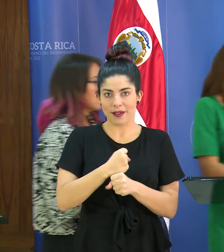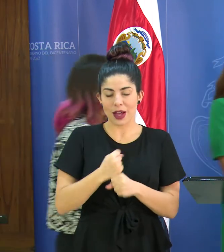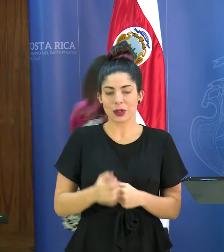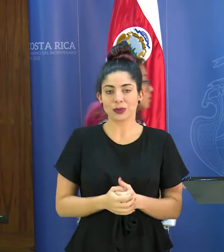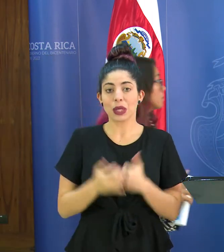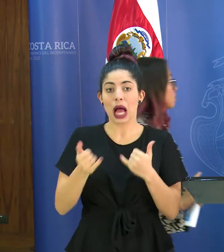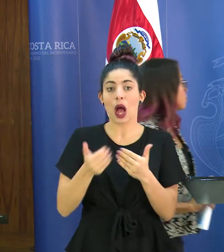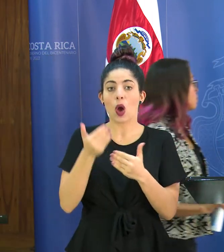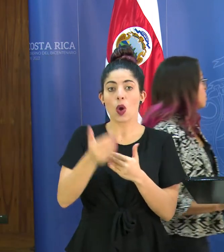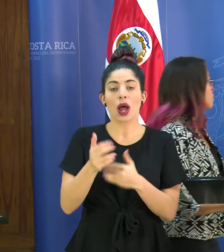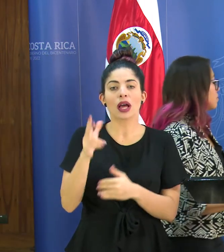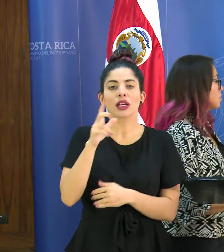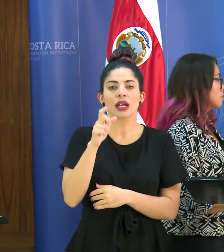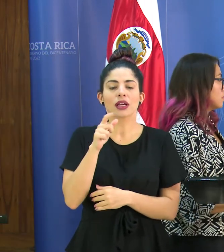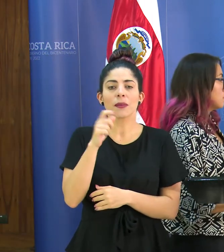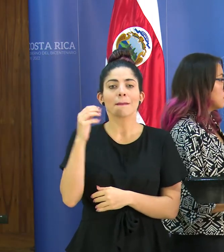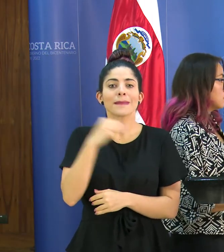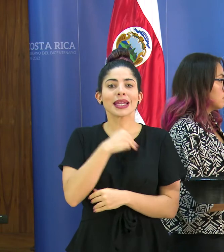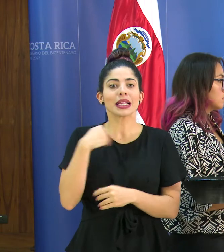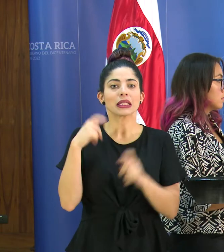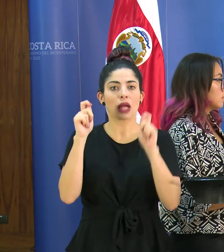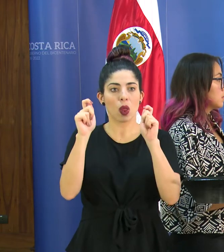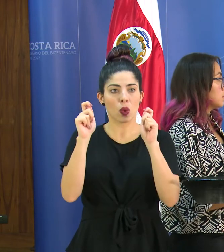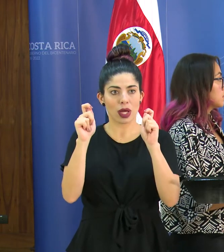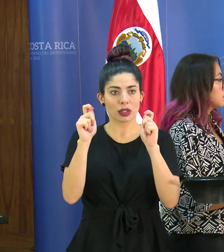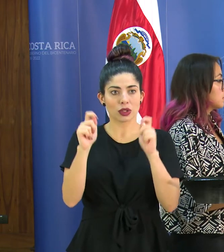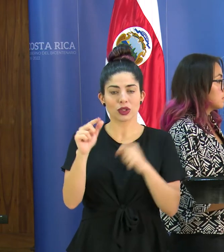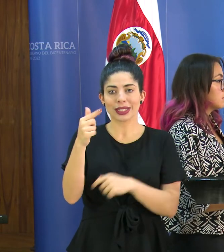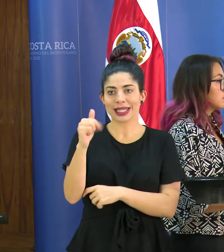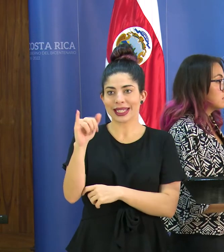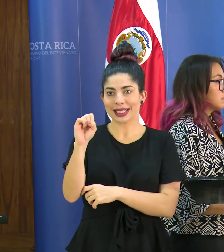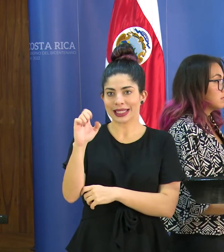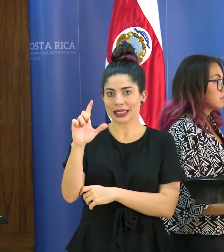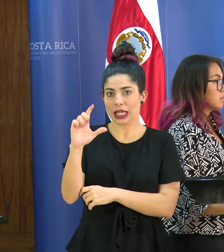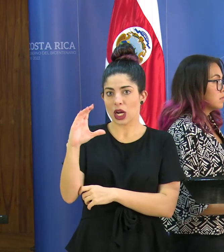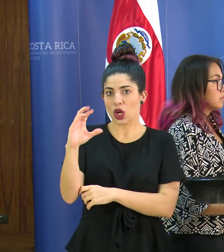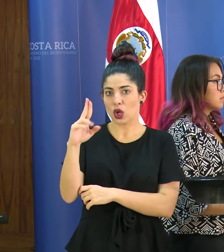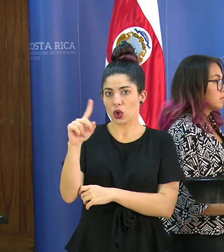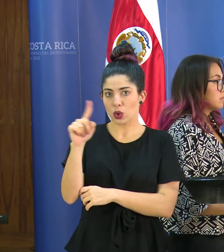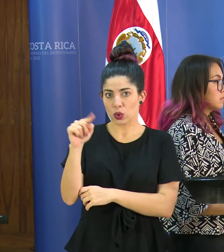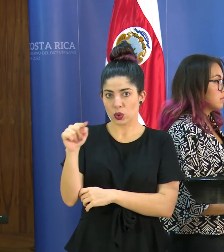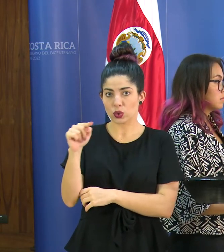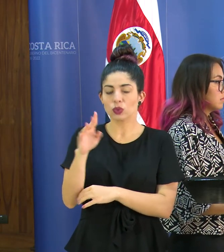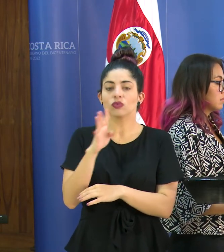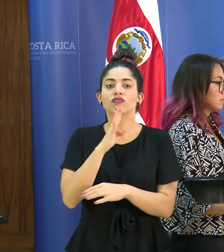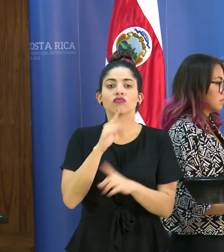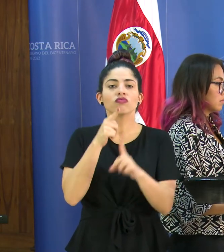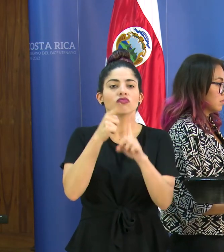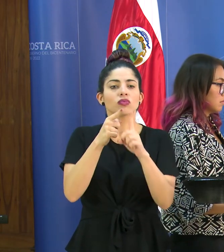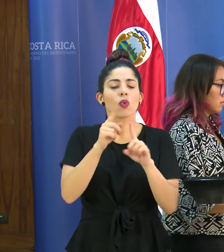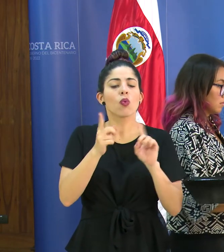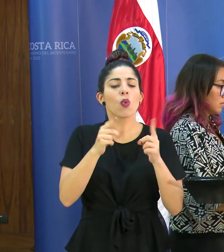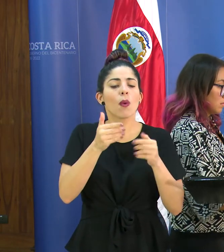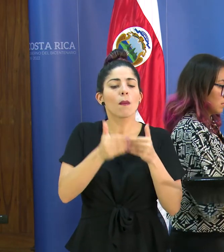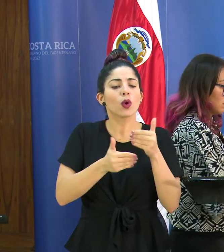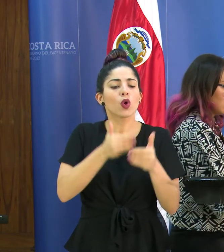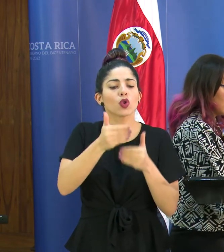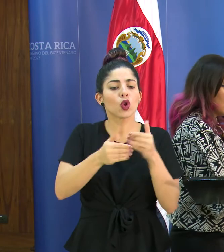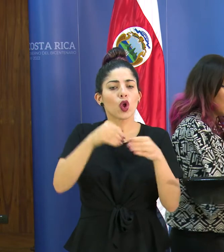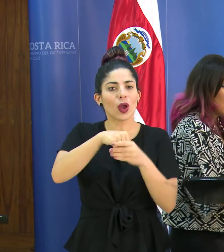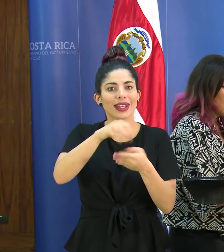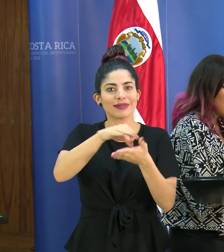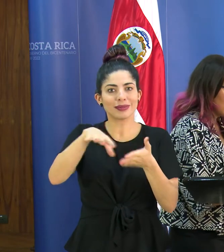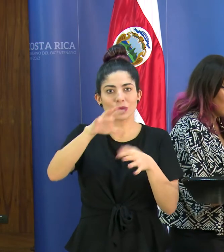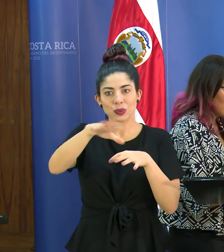escucharemos a la señora ministra de educación doña Giselle Cruz en relación a los protocolos en los centros